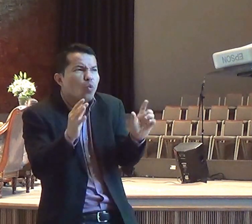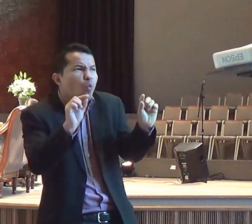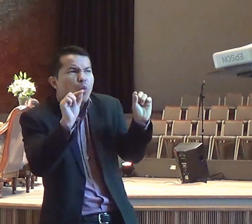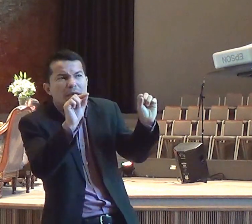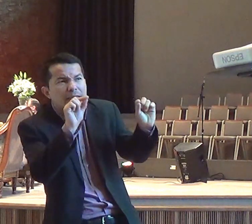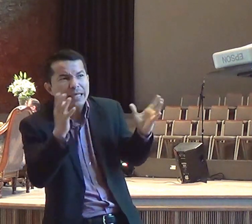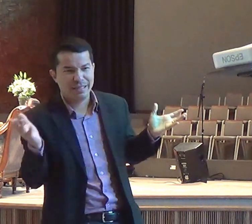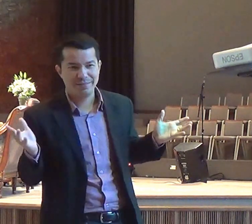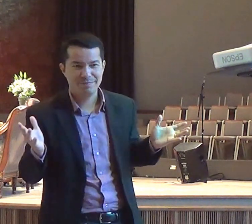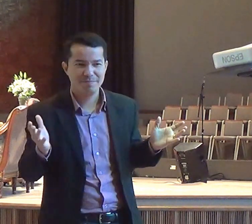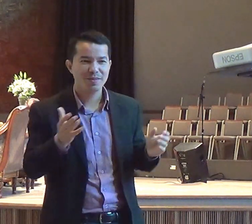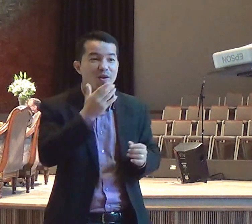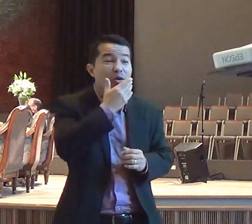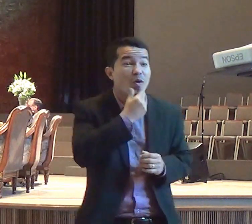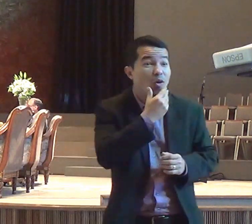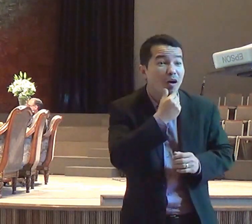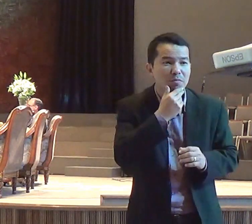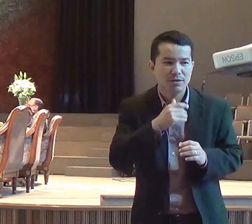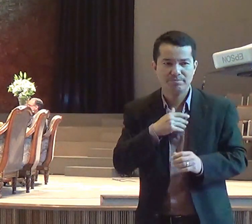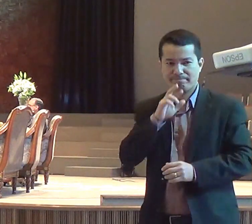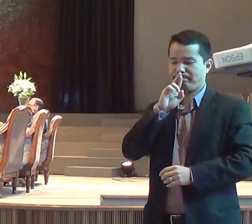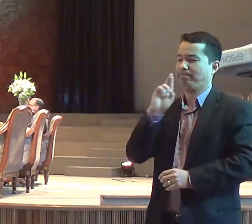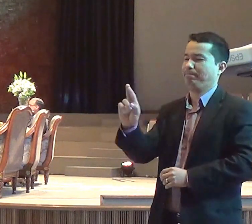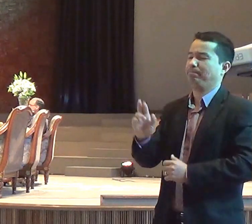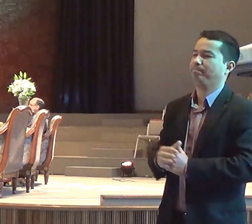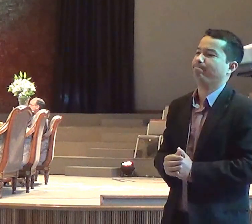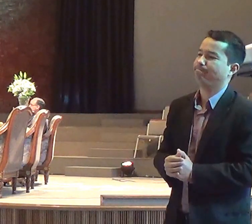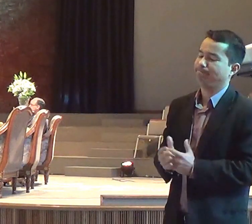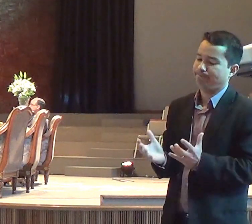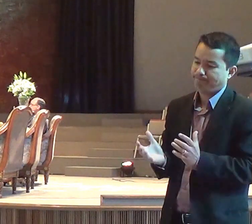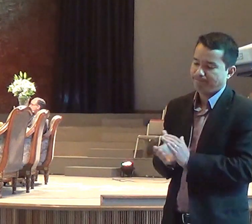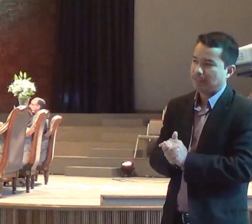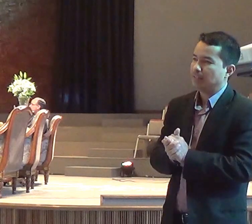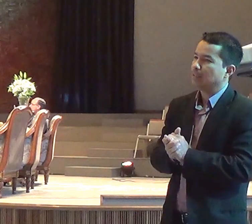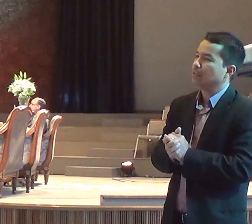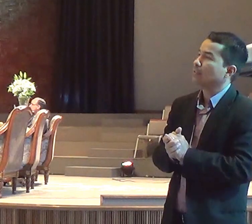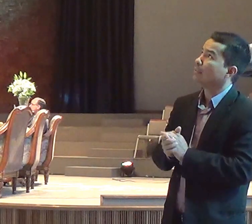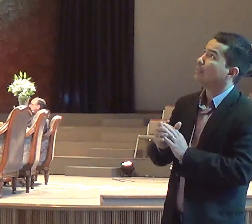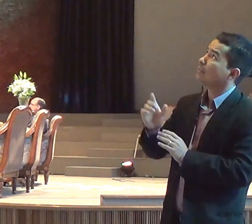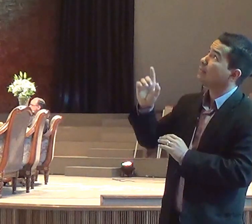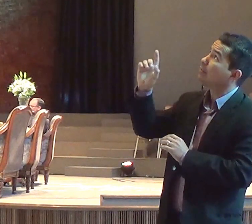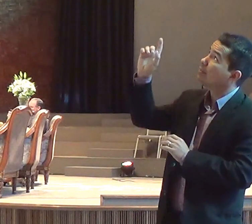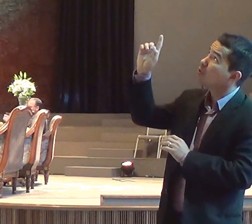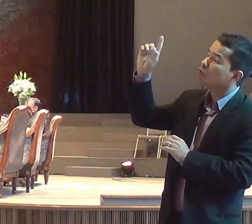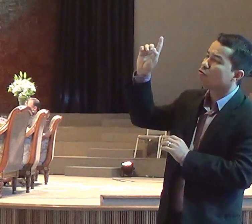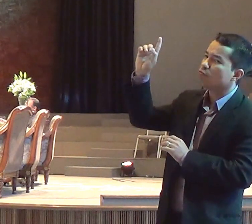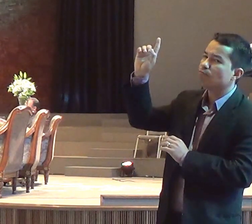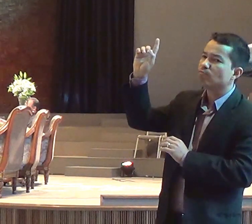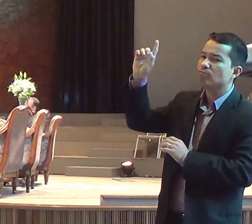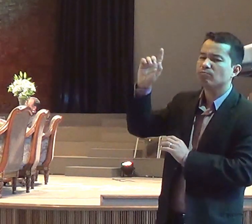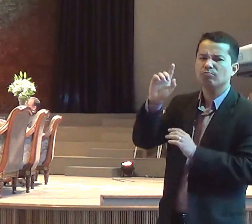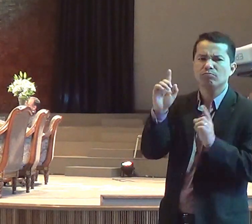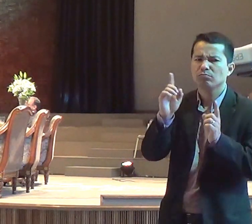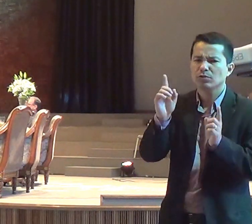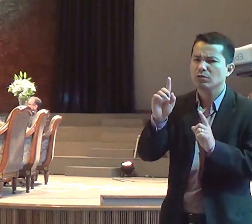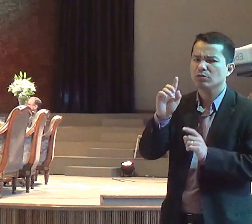E ele então respondeu assim, Deus, melhor, a razão é o sussurro de Deus